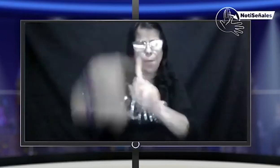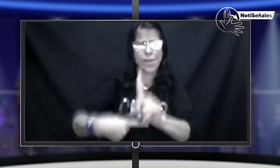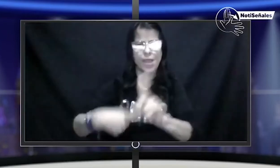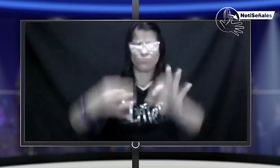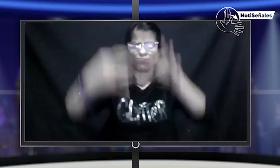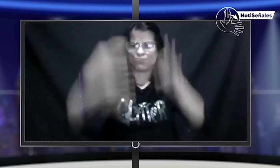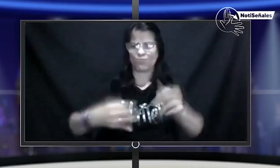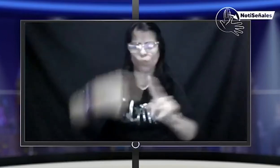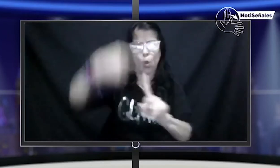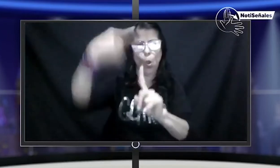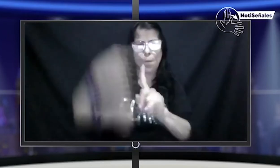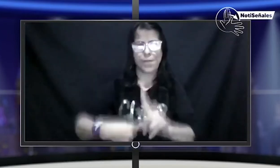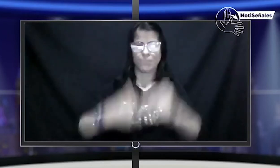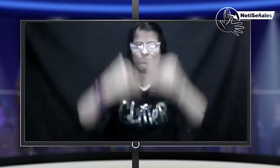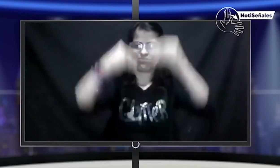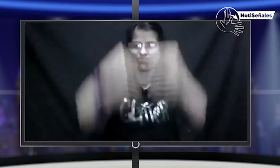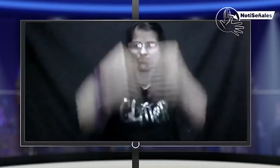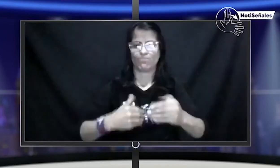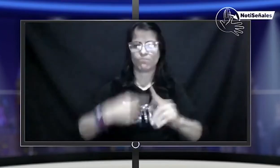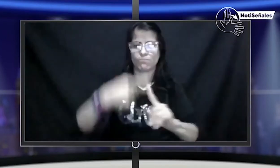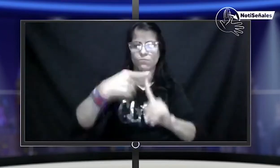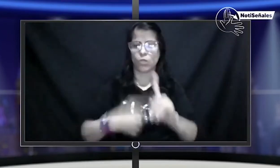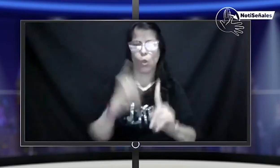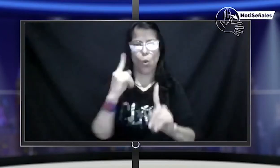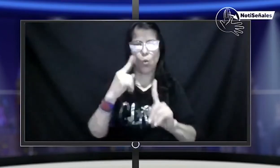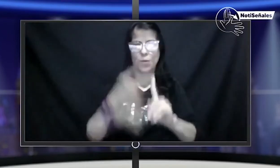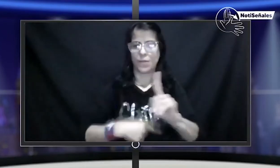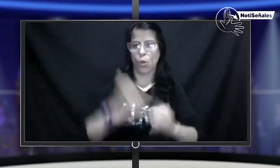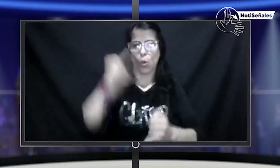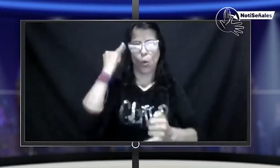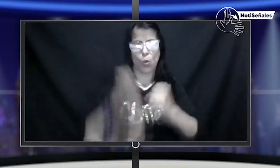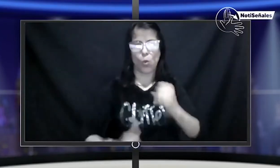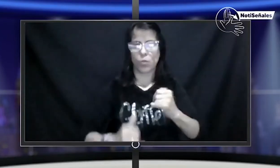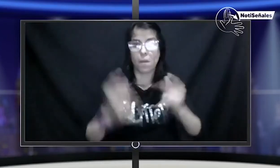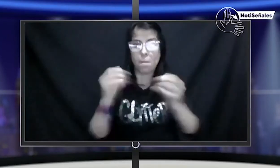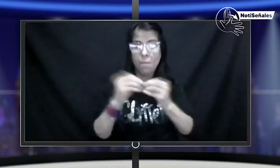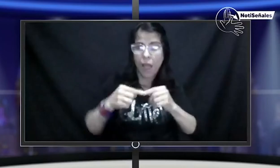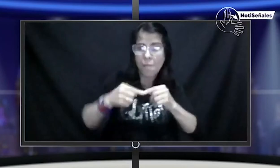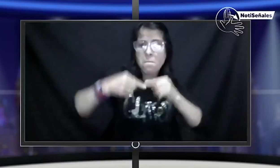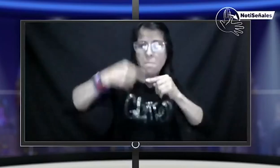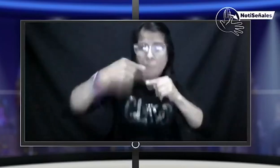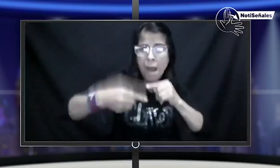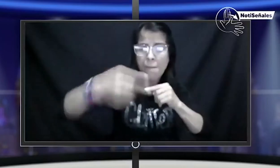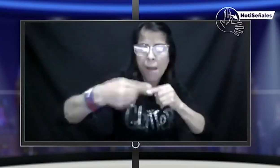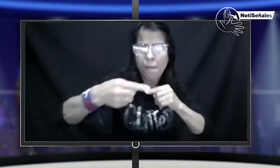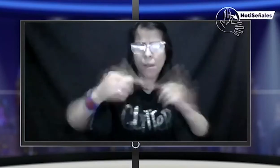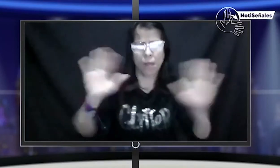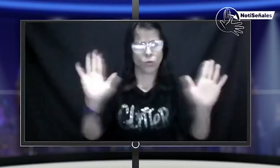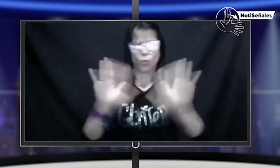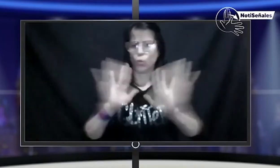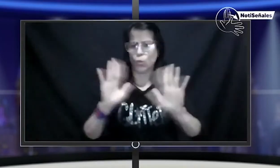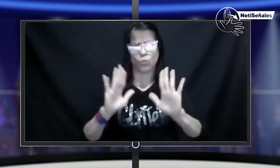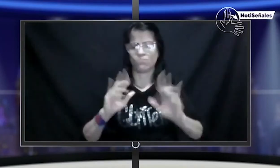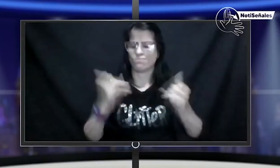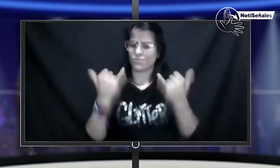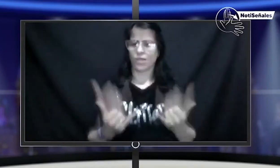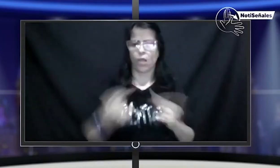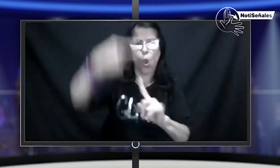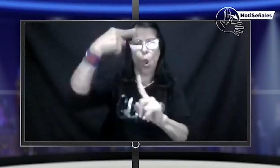resolución borrador. Y se tiene que cumplir en un mes. Ya no queremos seguir dilatando